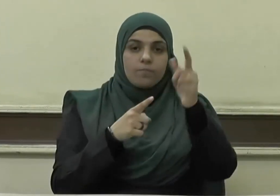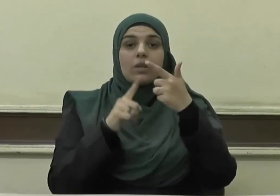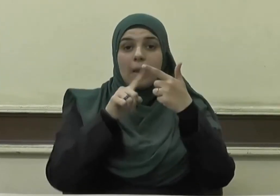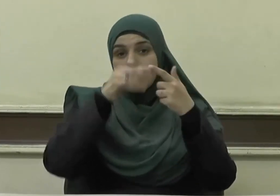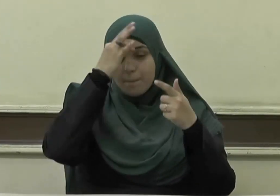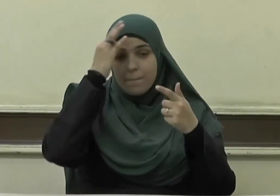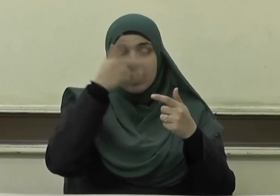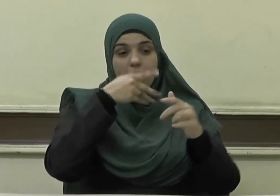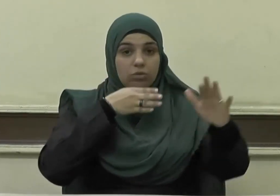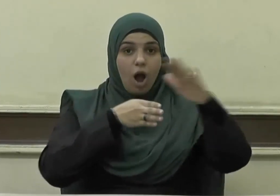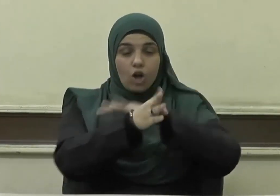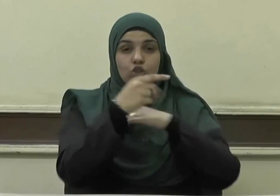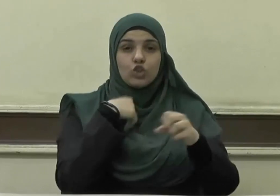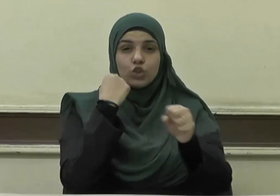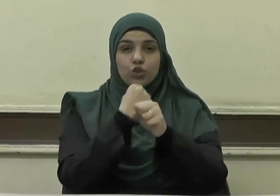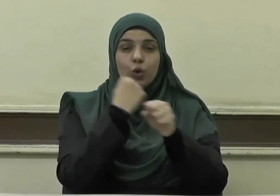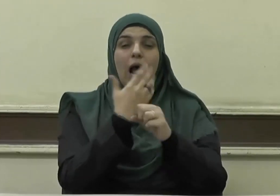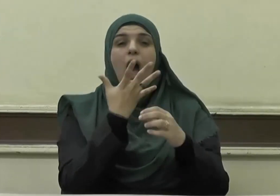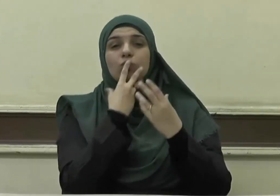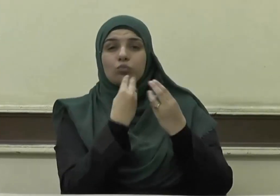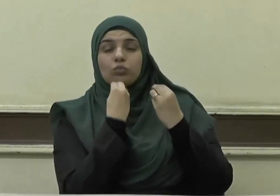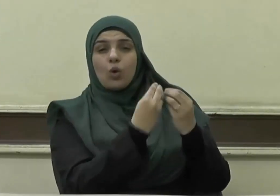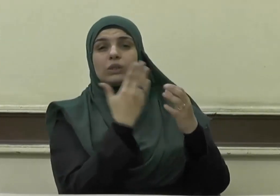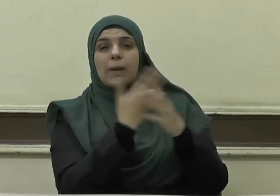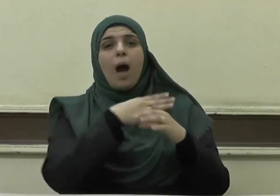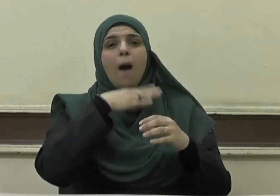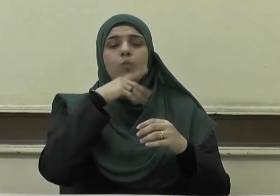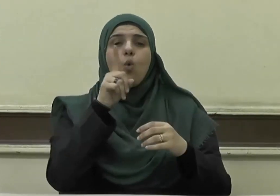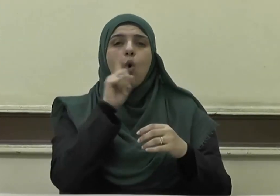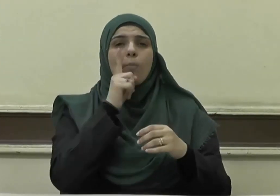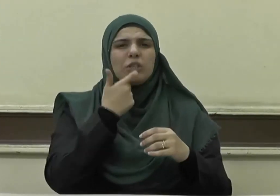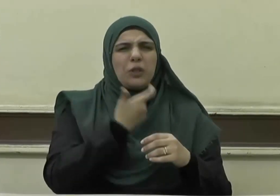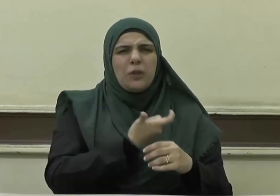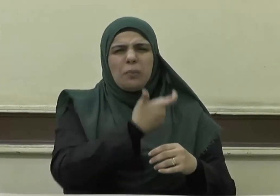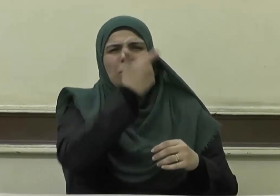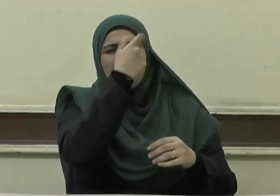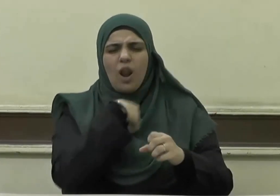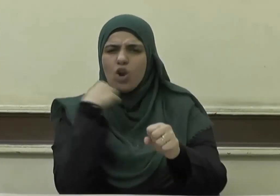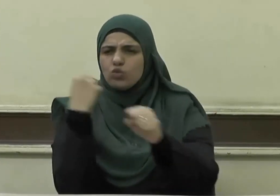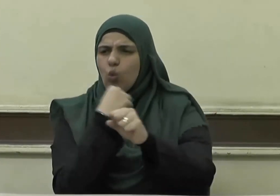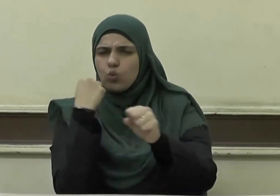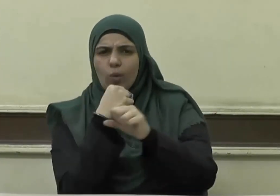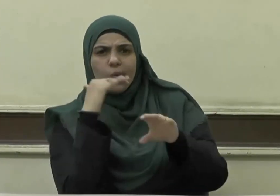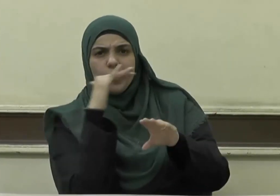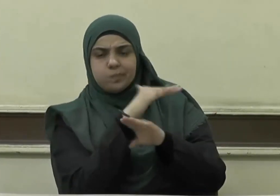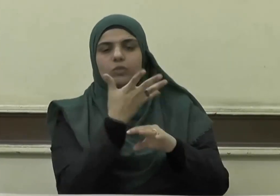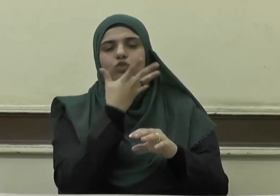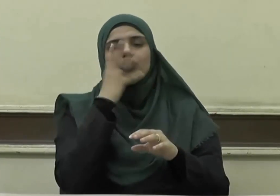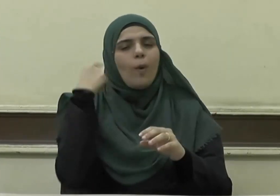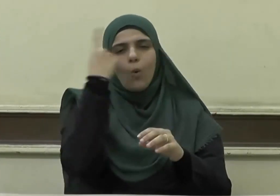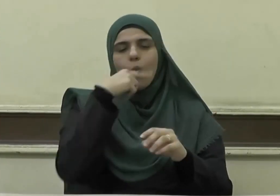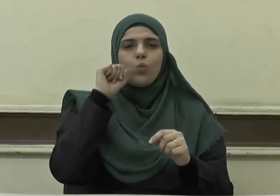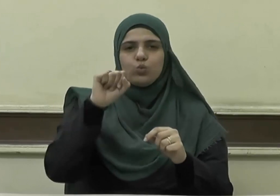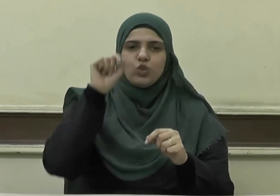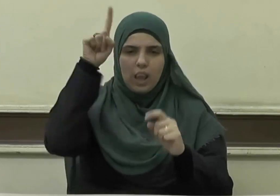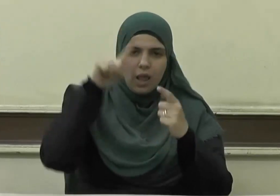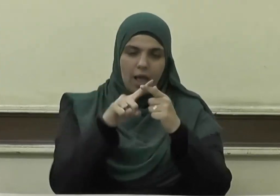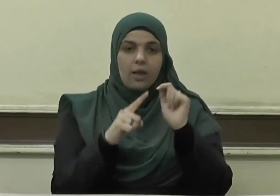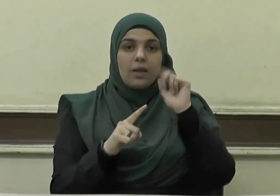خرج يسعى على أبوين شيخين كبيرين فهو في سبيل الله وإن